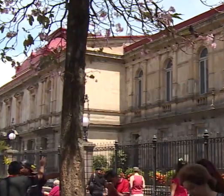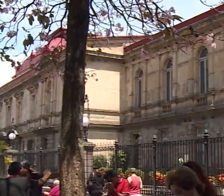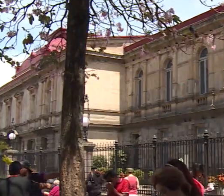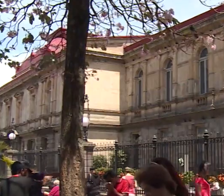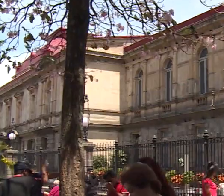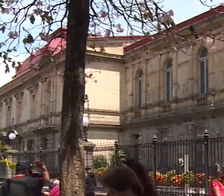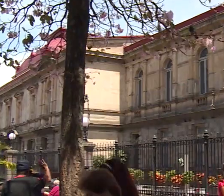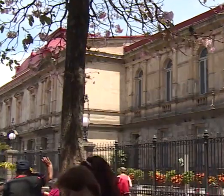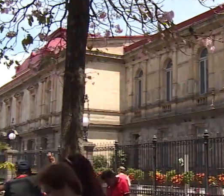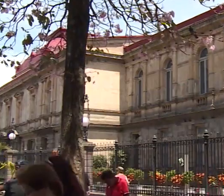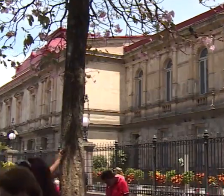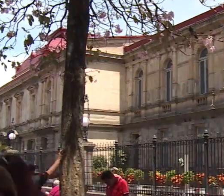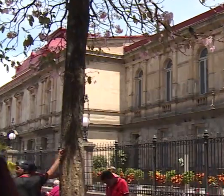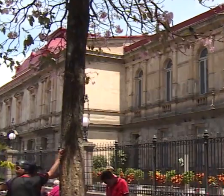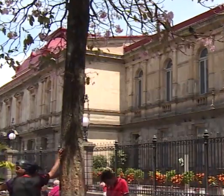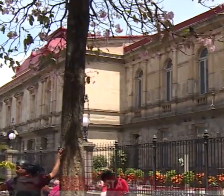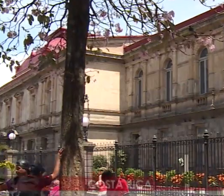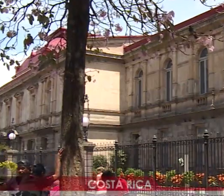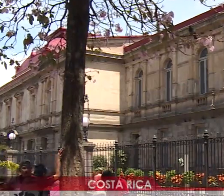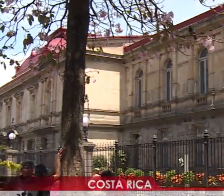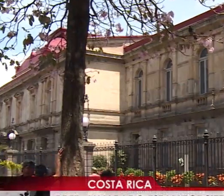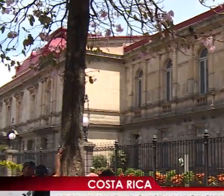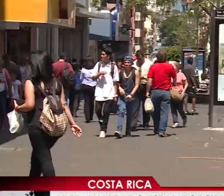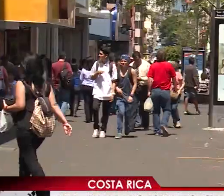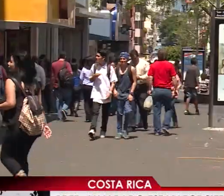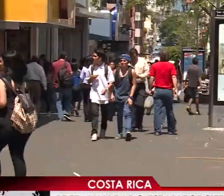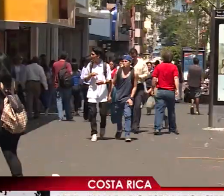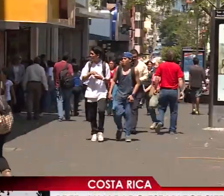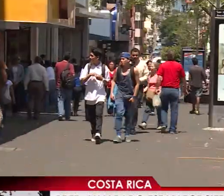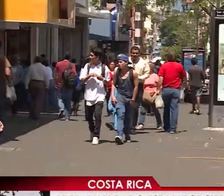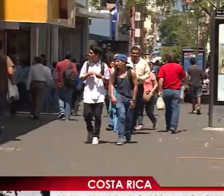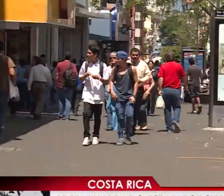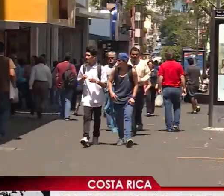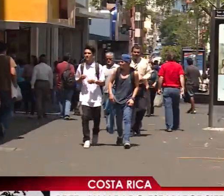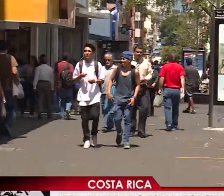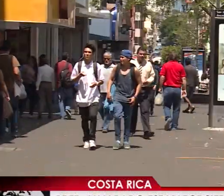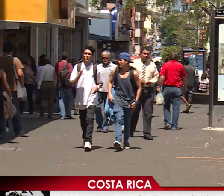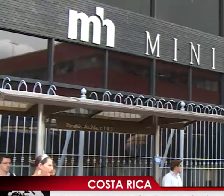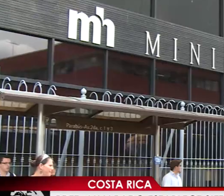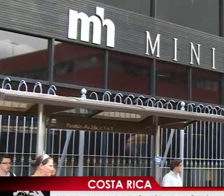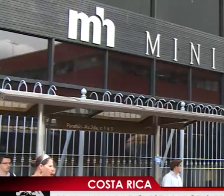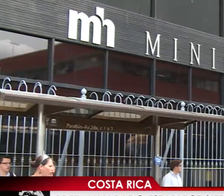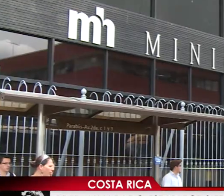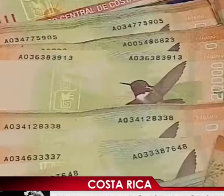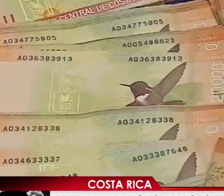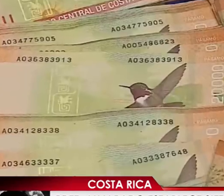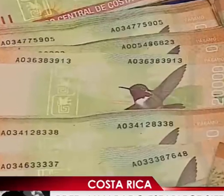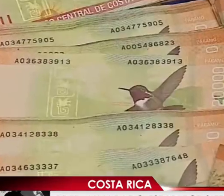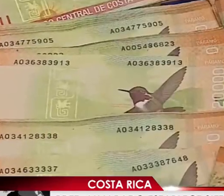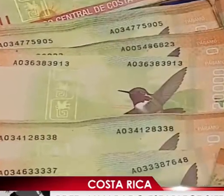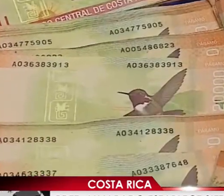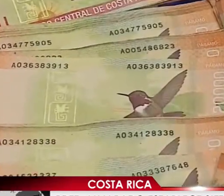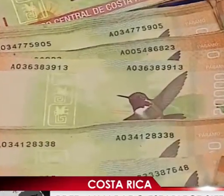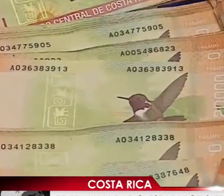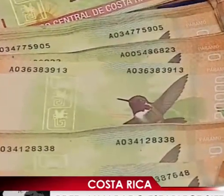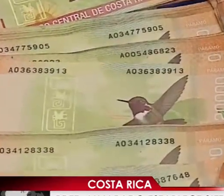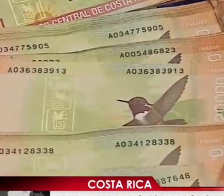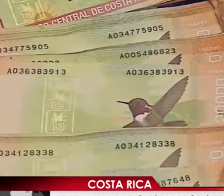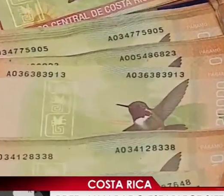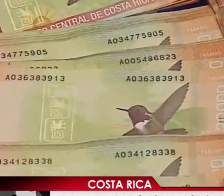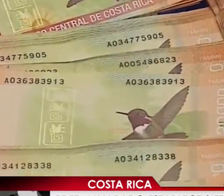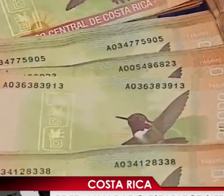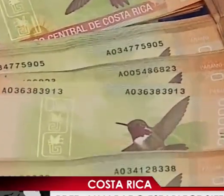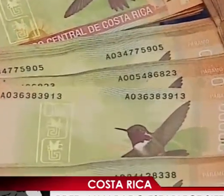Las siete áreas estratégicas de articulación presidencial propuestas por el presidente de Costa Rica, Carlos Alvarado, son Innovación y